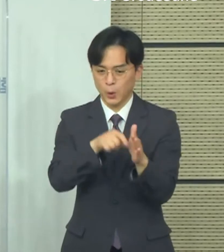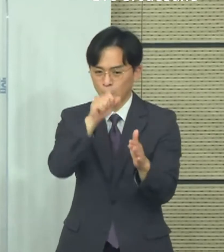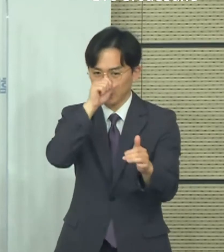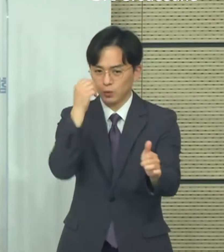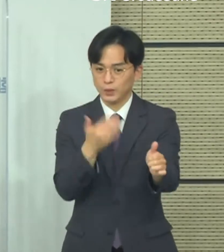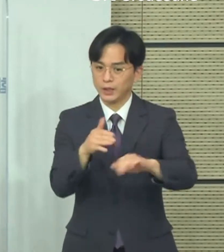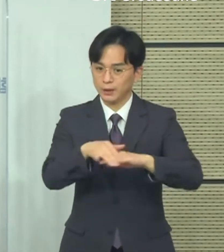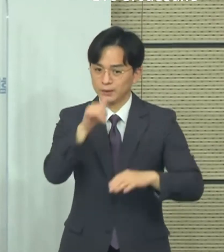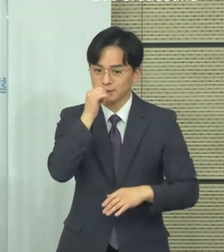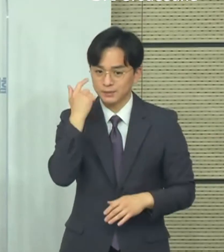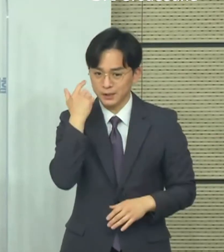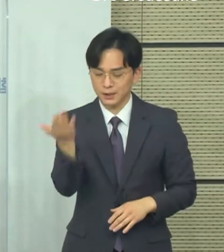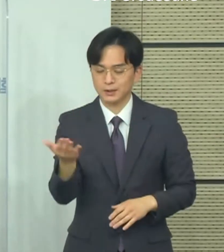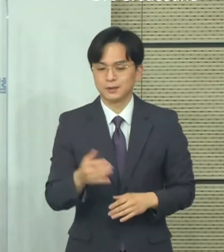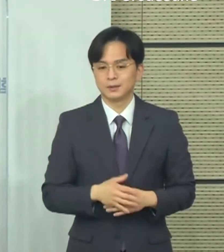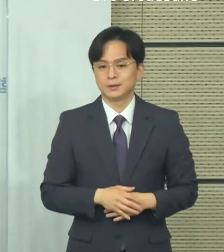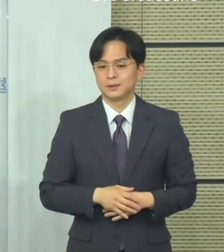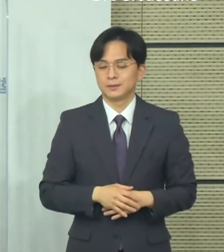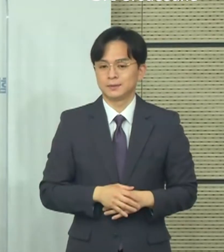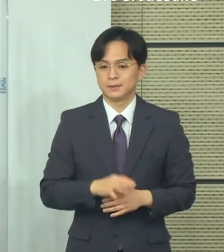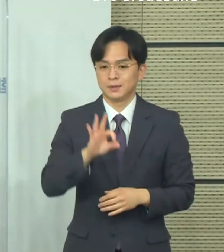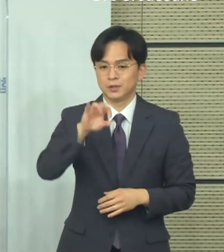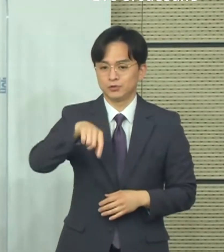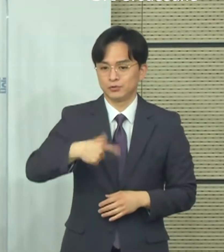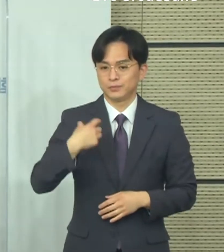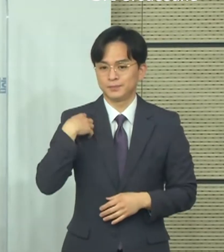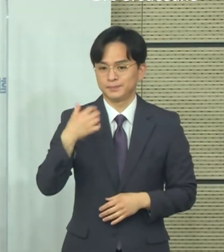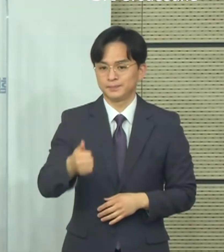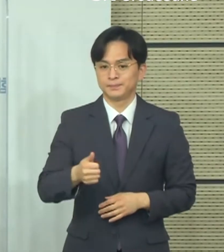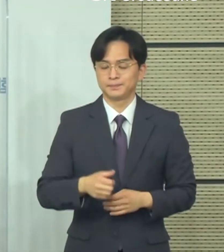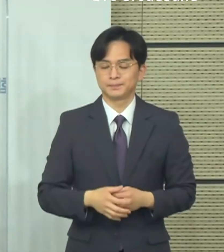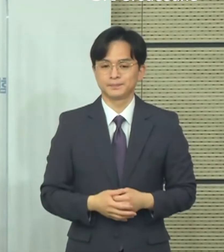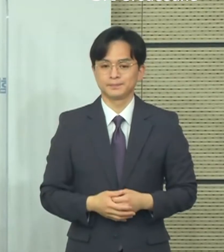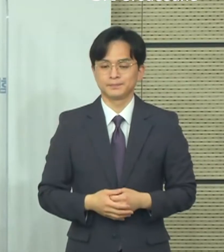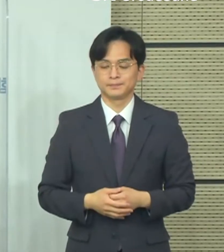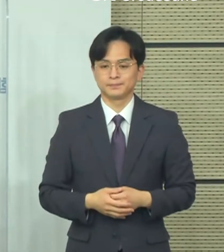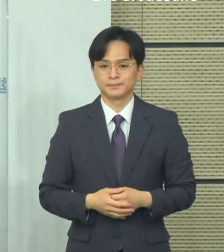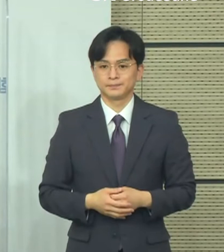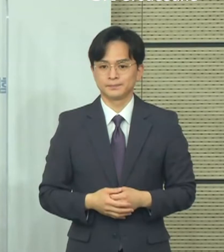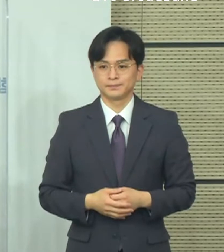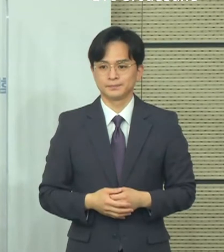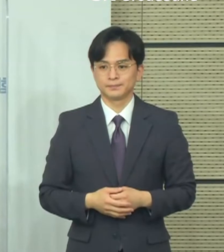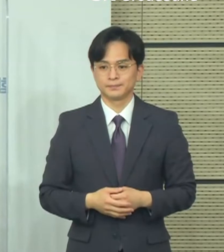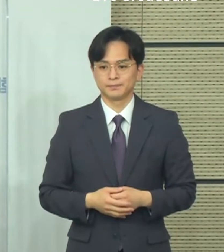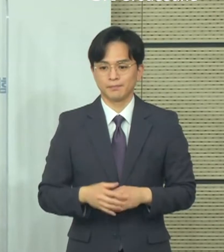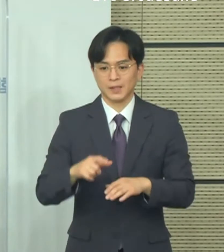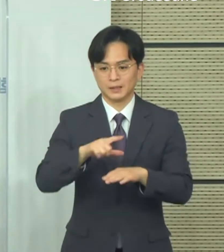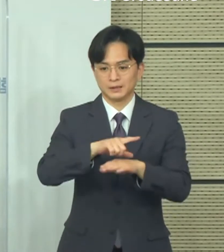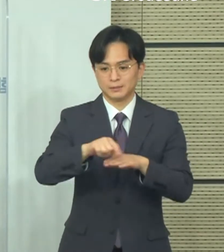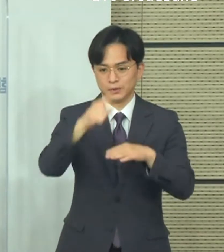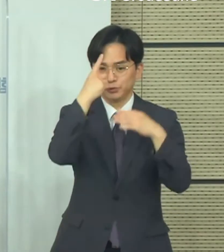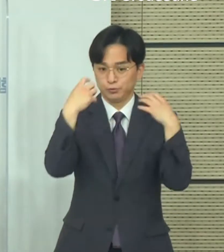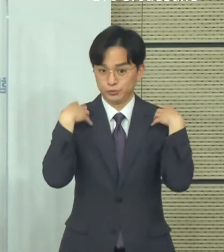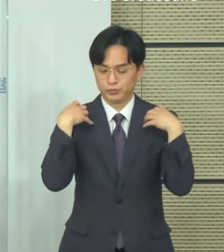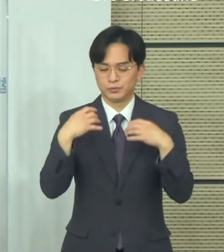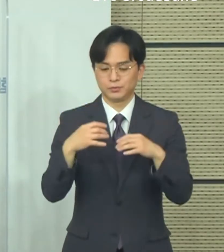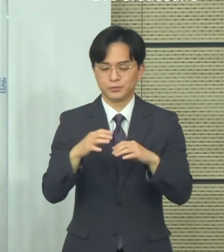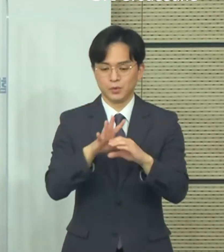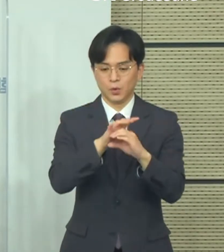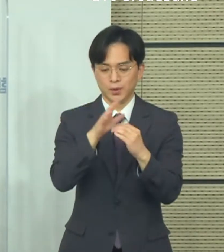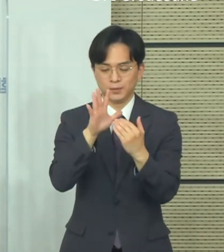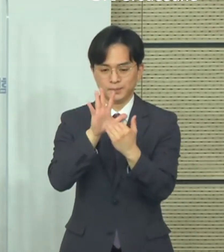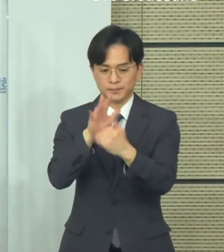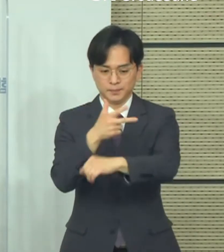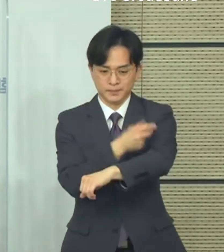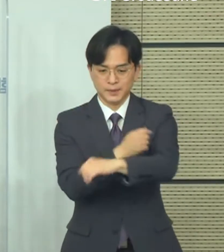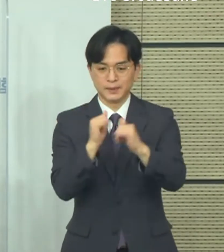발표한 내용들 외에 지금 아직까지는 추가적으로 인센티브 부분과 관련되어서 깊이